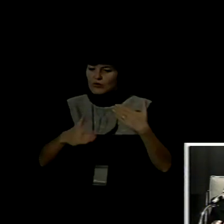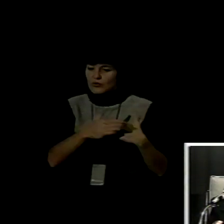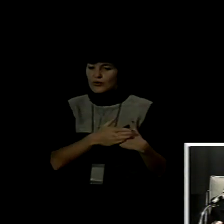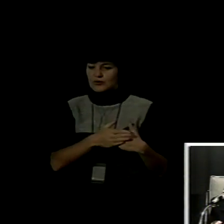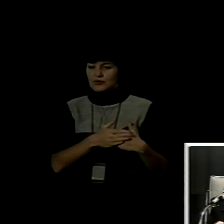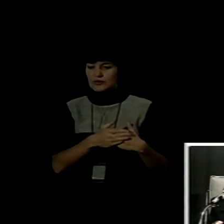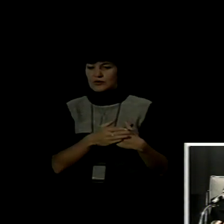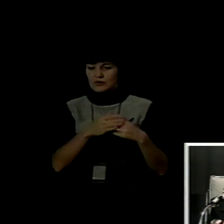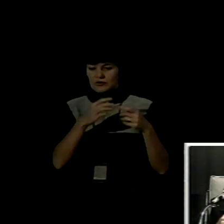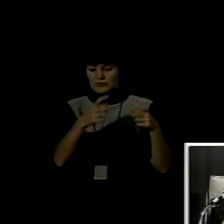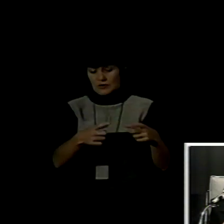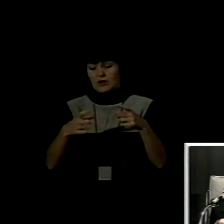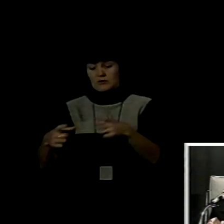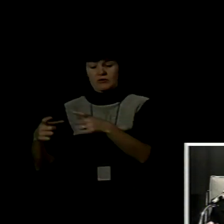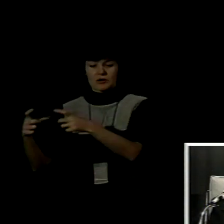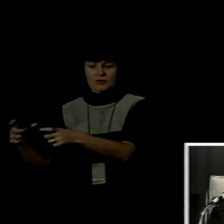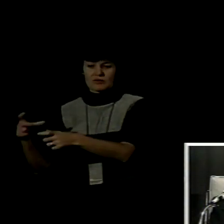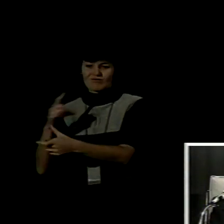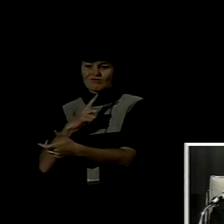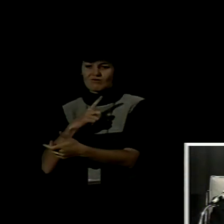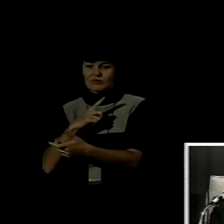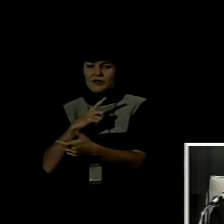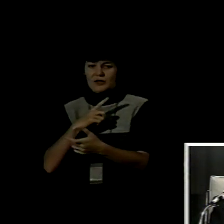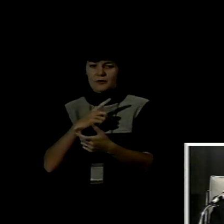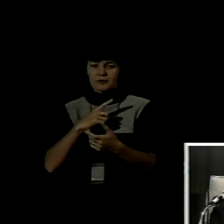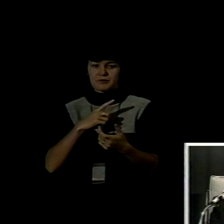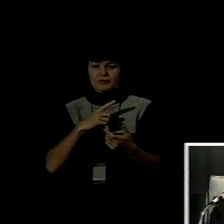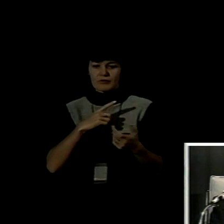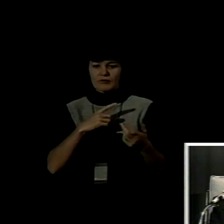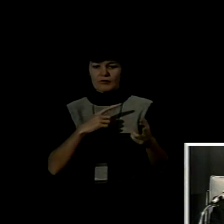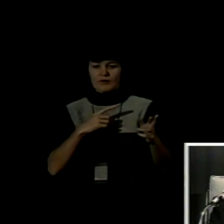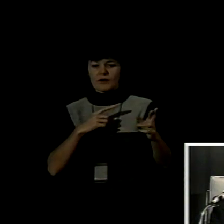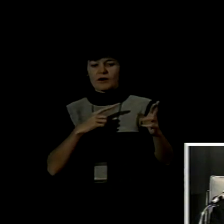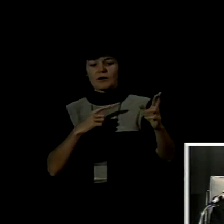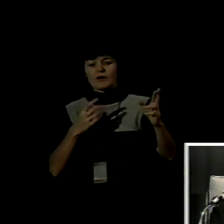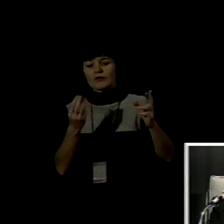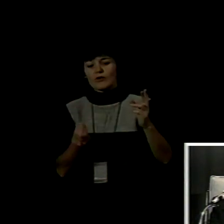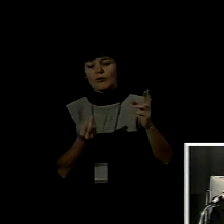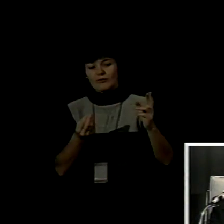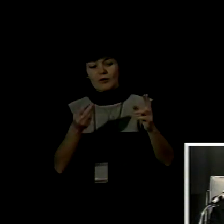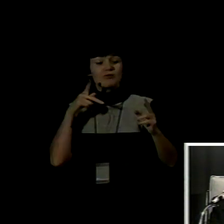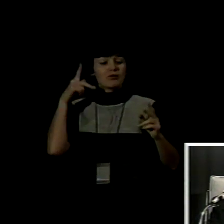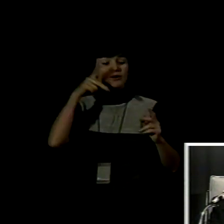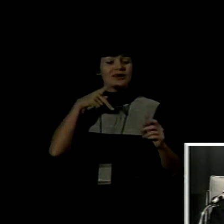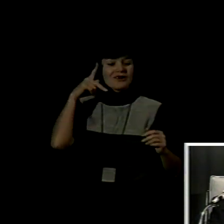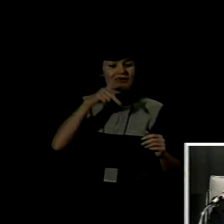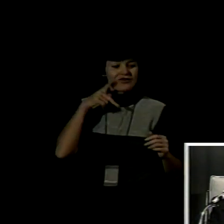el efecto sobre las personas sordas y su desarrollo como ciudadanos.